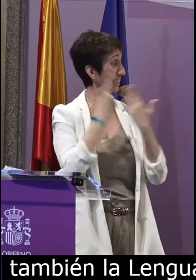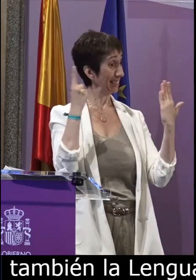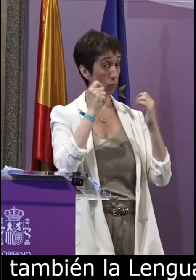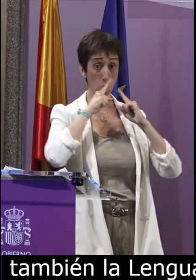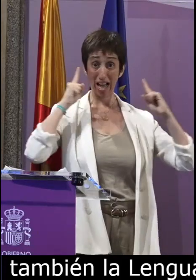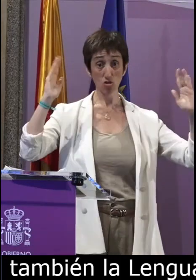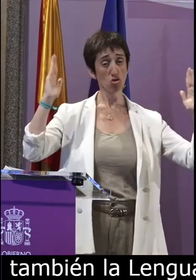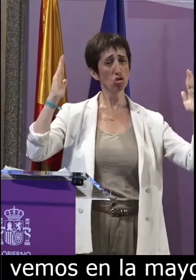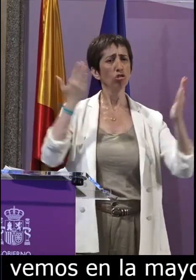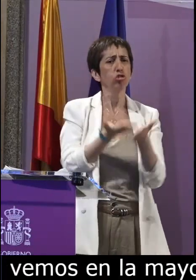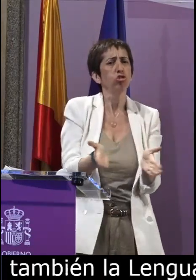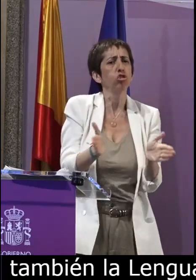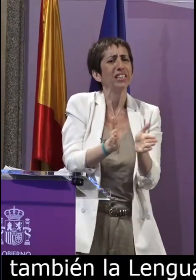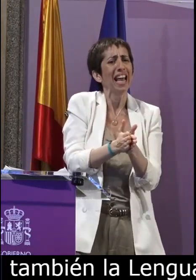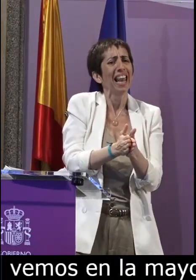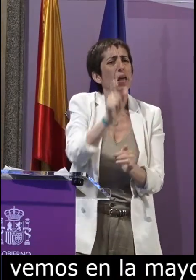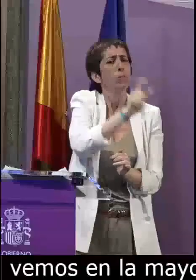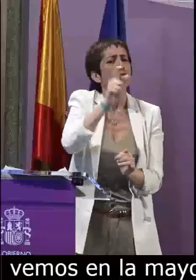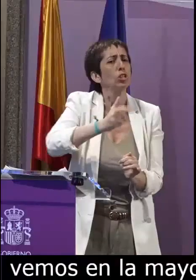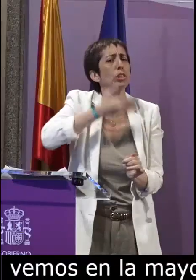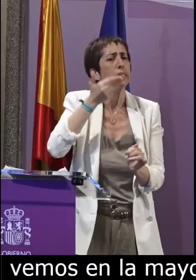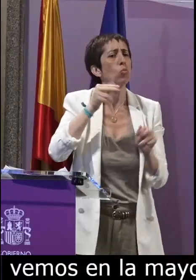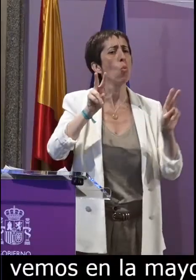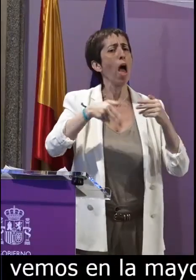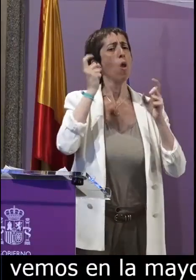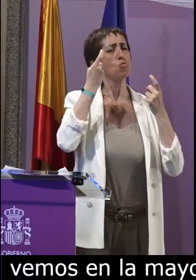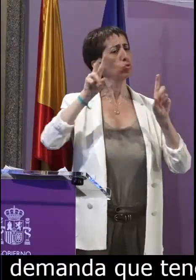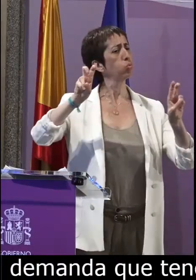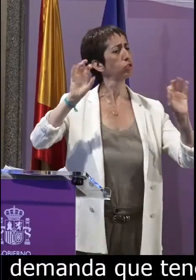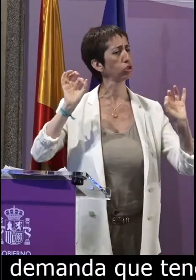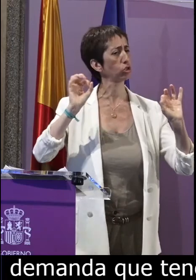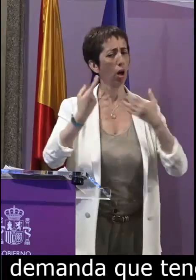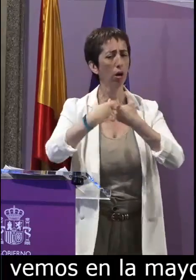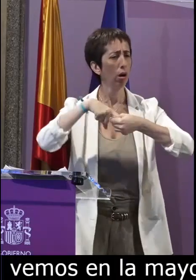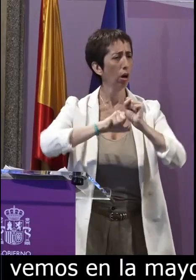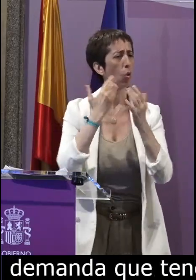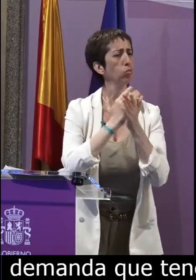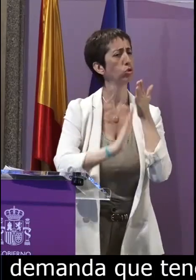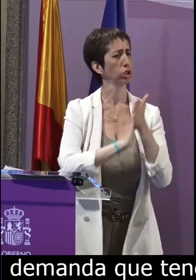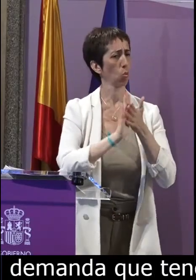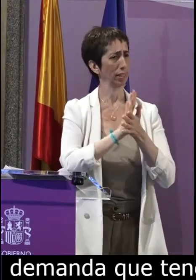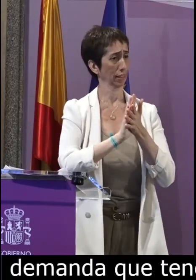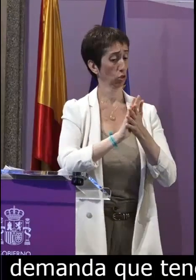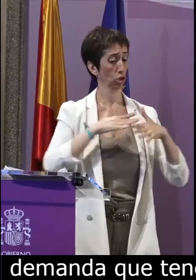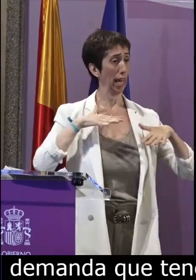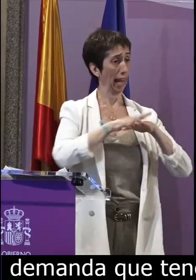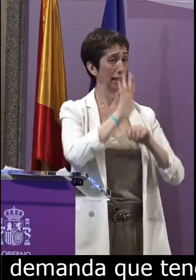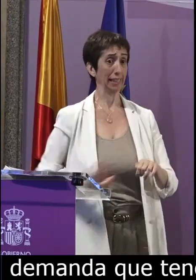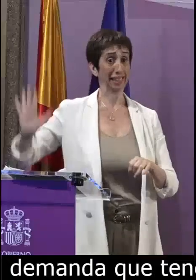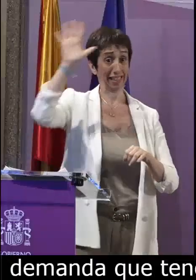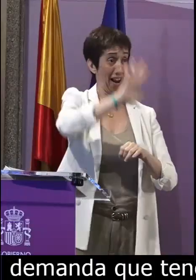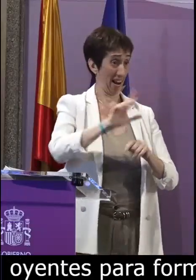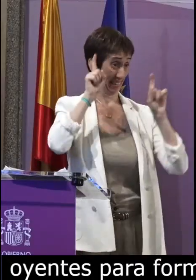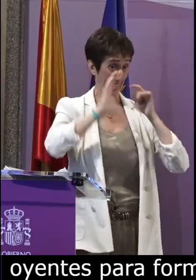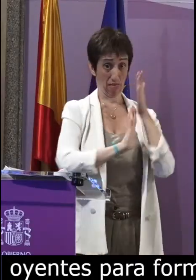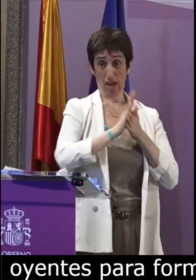por parte de personas oyentes para formarse en nuestras lenguas el año pasado formamos a nuevo alumnado que quería